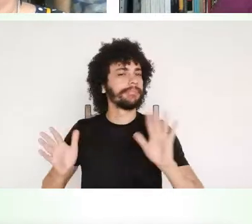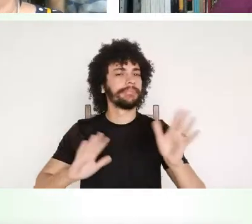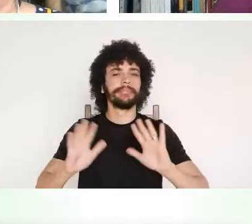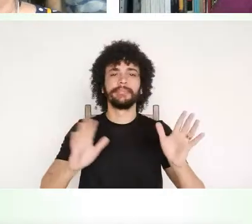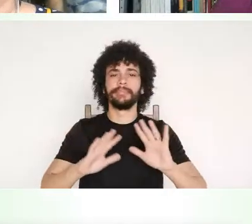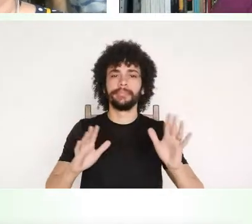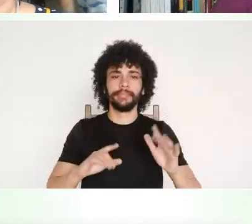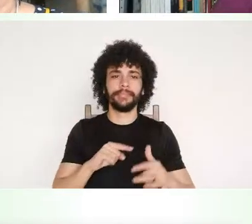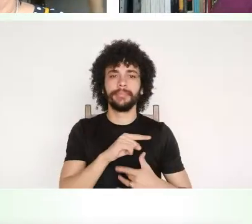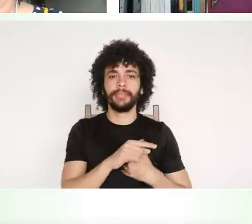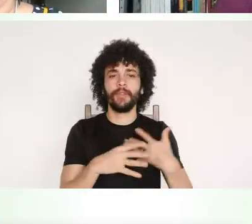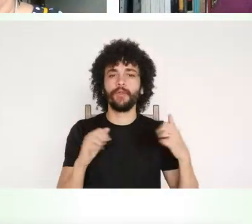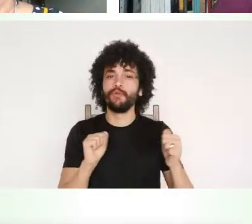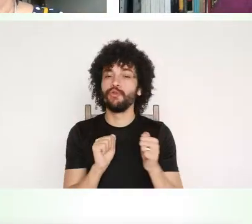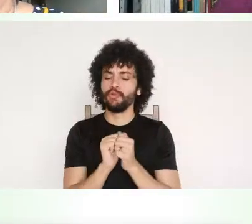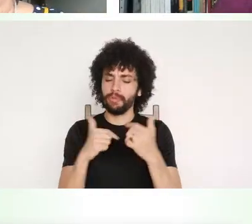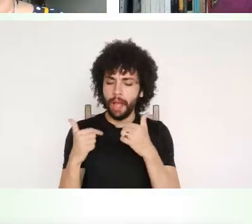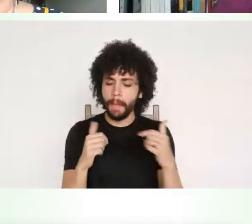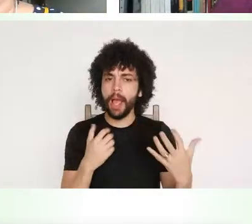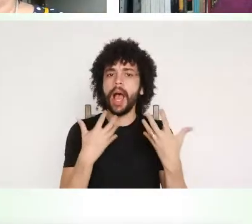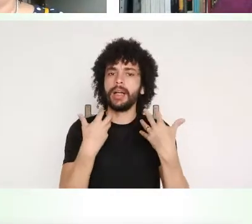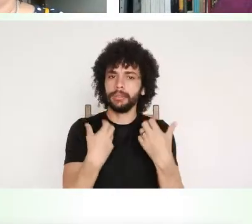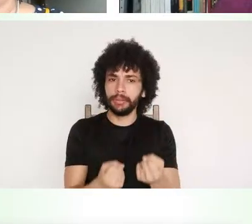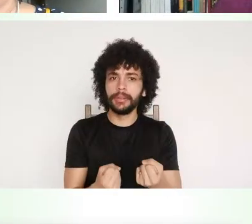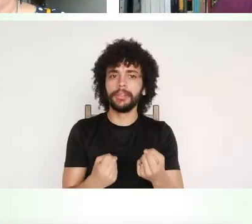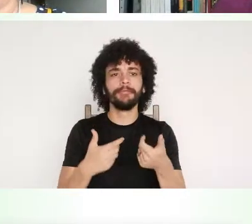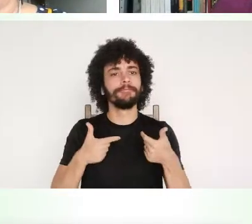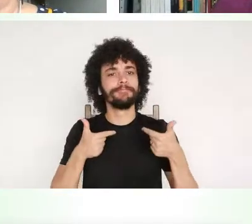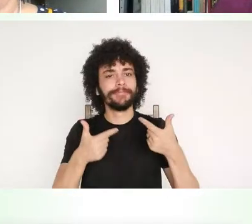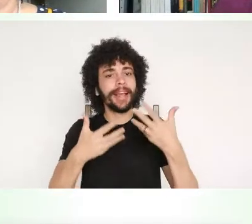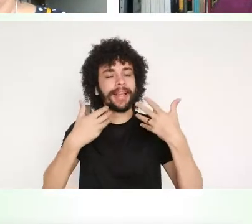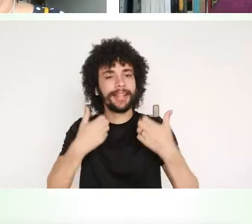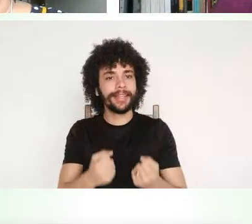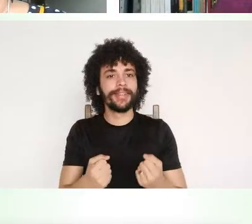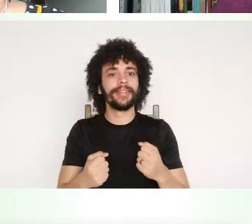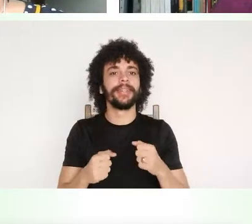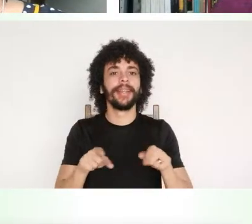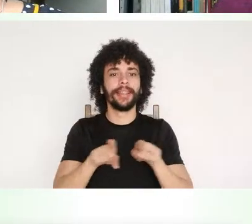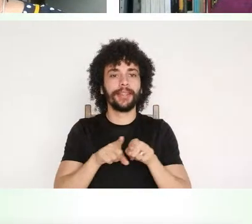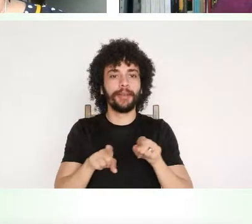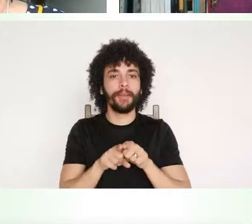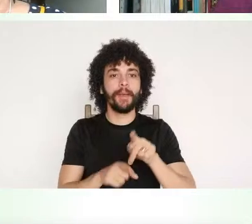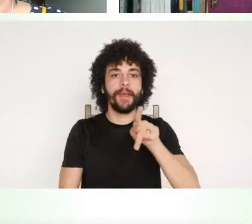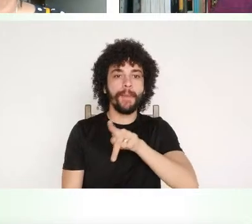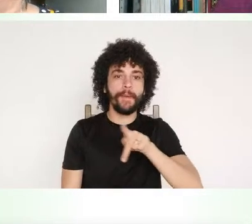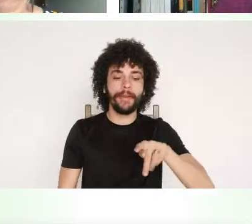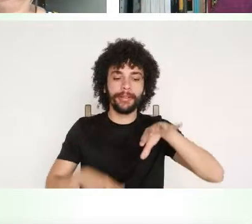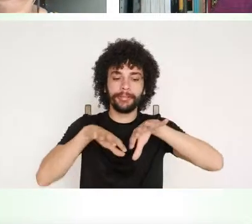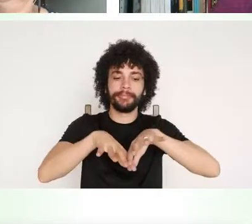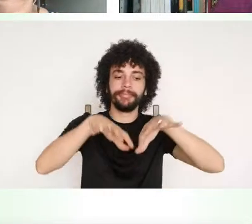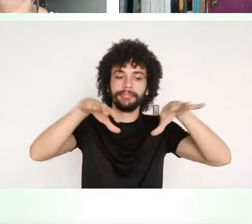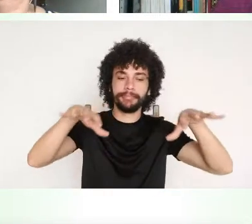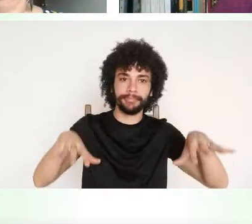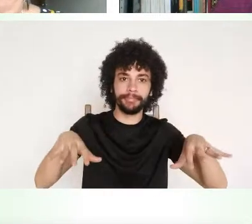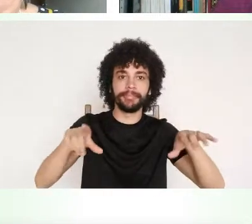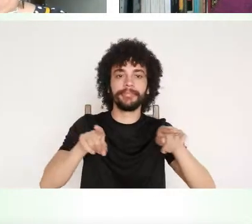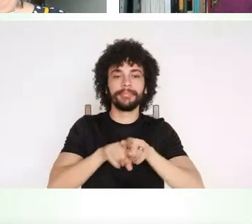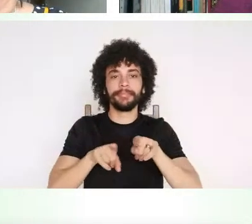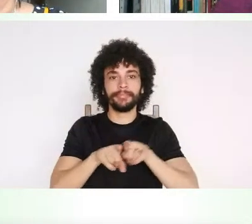fez tudo junto, acolheu, dividiu, os professores quiseram ficar, ficaram, quiseram,